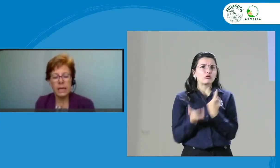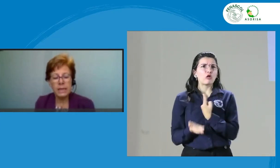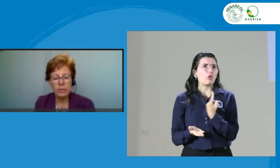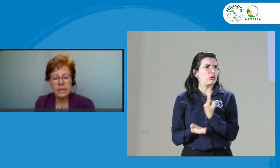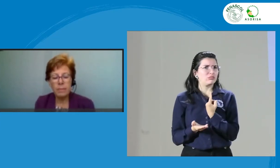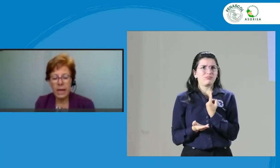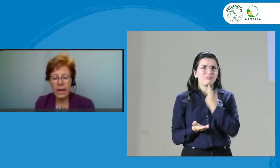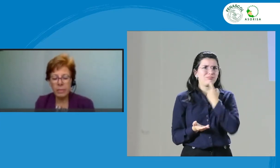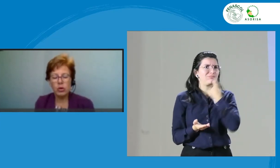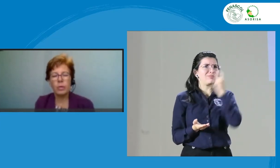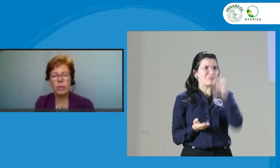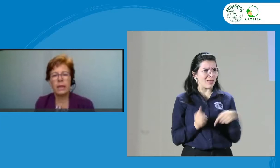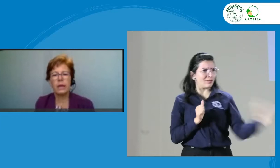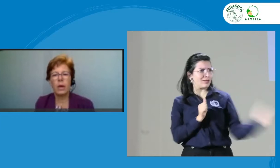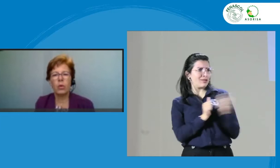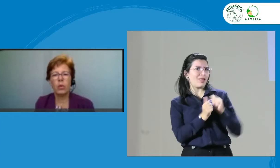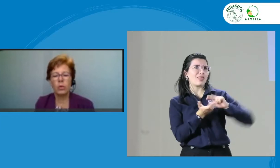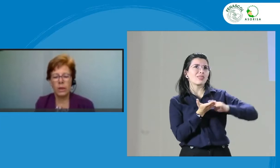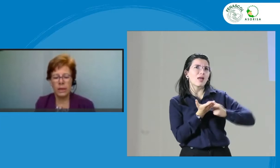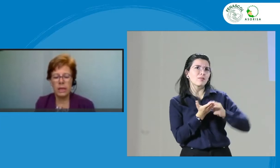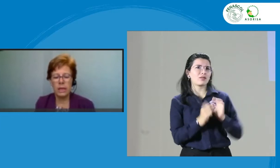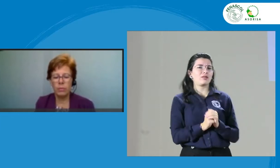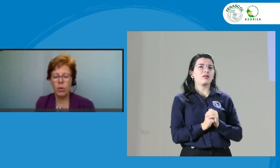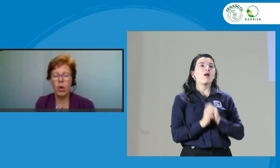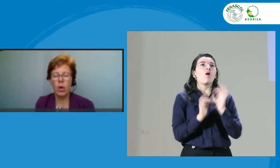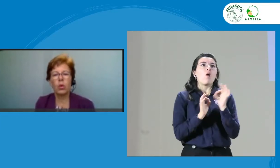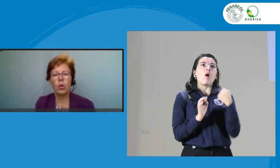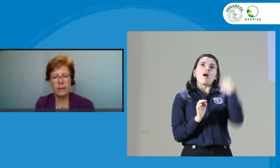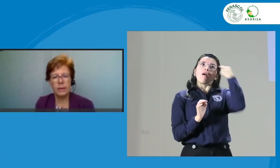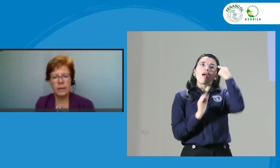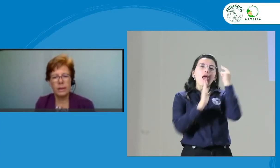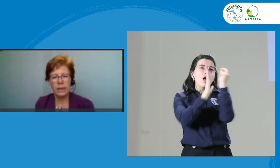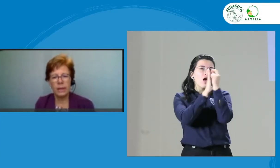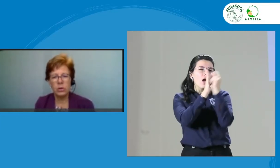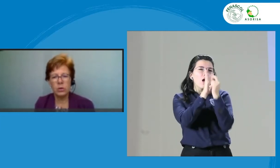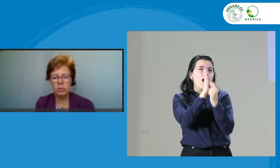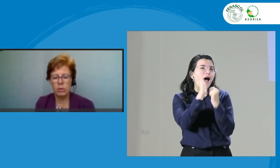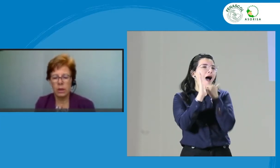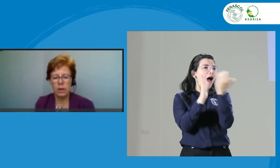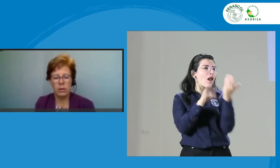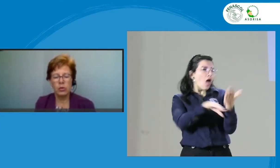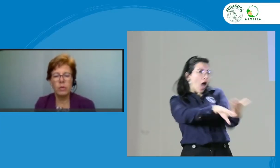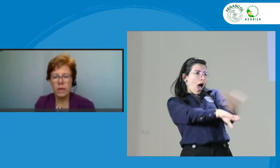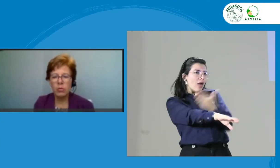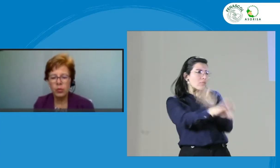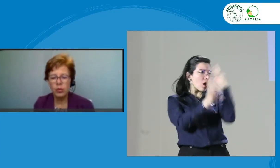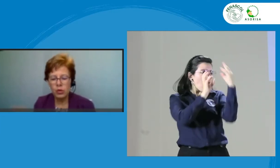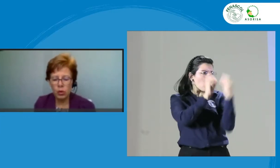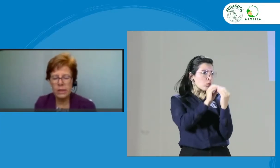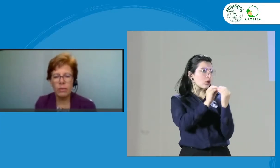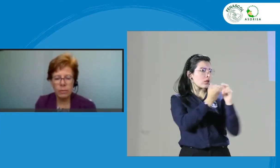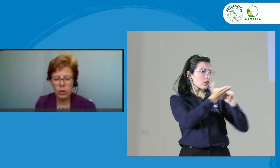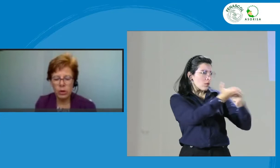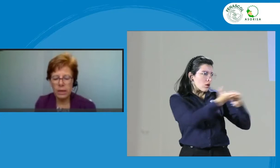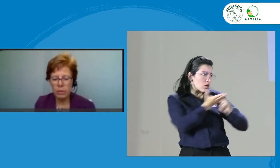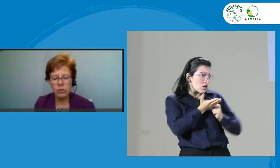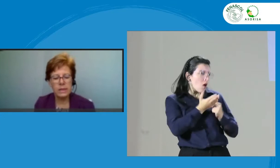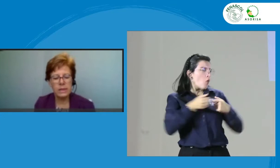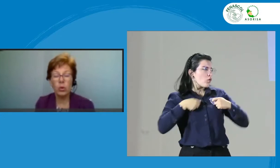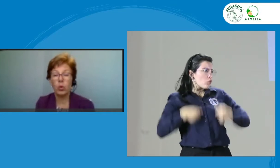Establecí parámetros para el trabajo en equipo con antelación. Nos dividimos funciones, hablamos de qué íbamos a hacer o no.